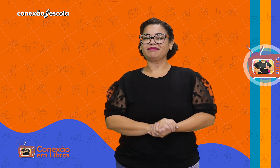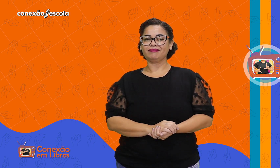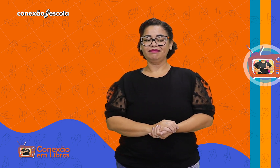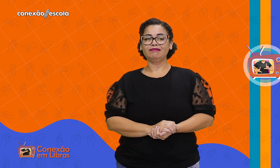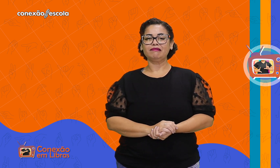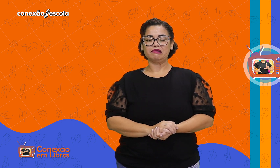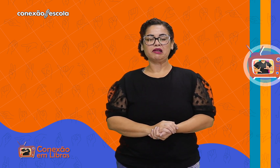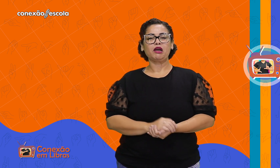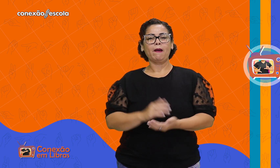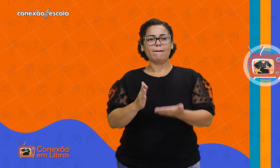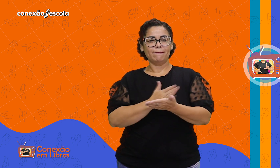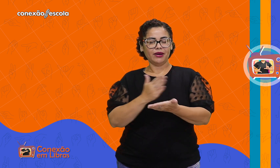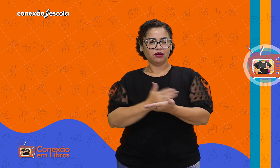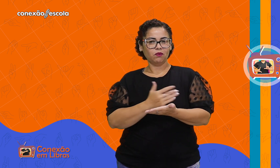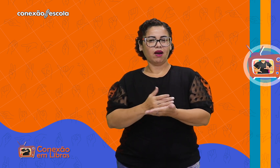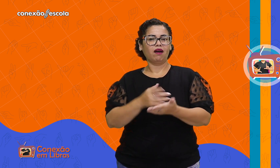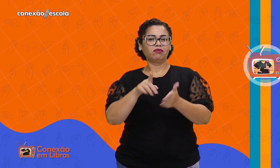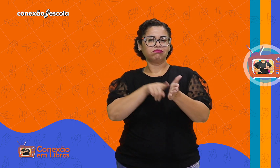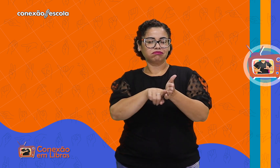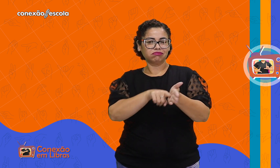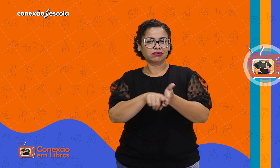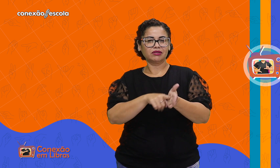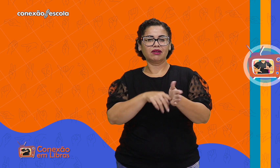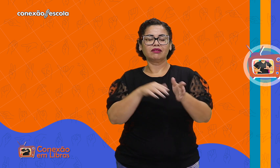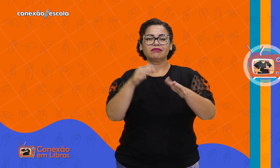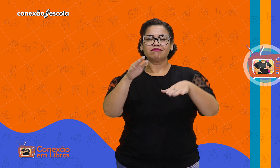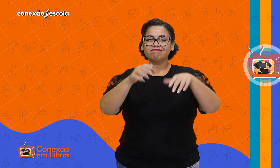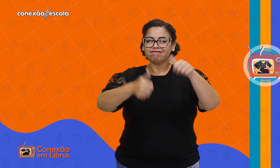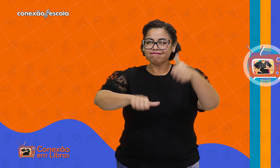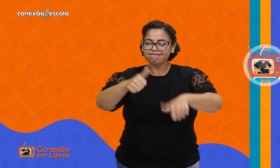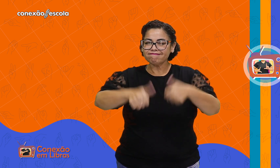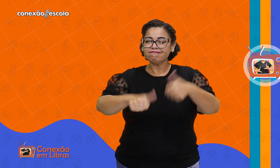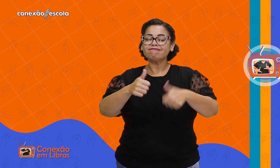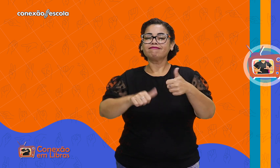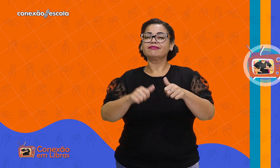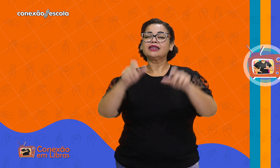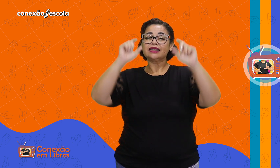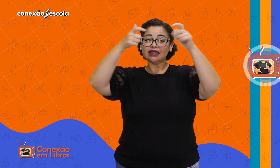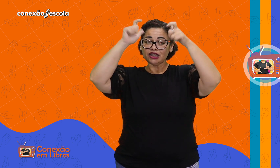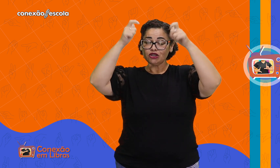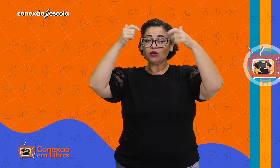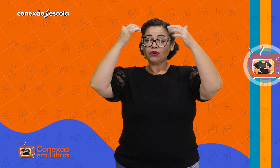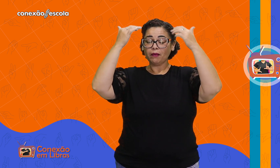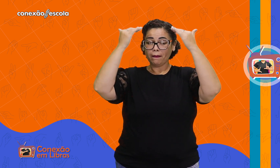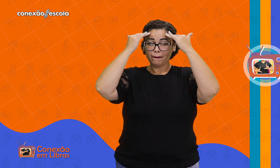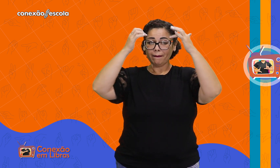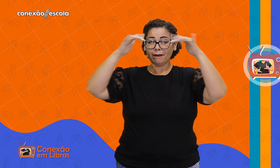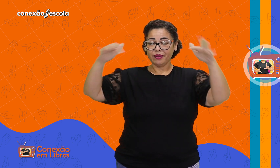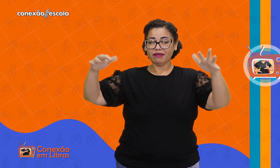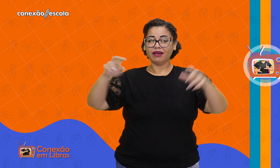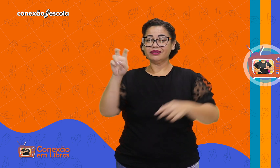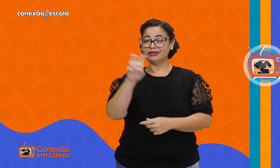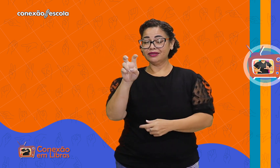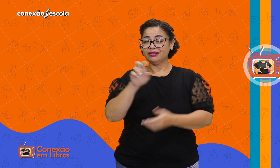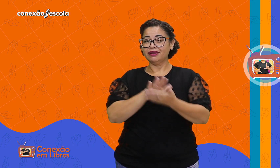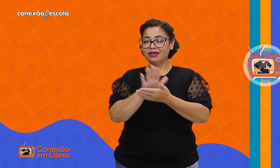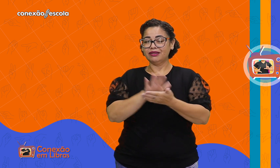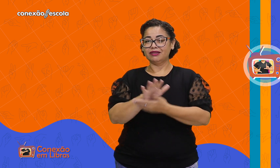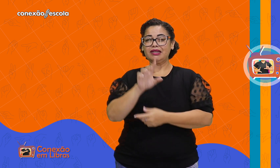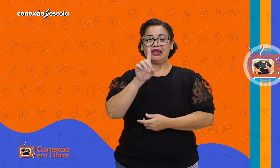palavra. O Manual Diagnóstico e Estatístico de Transtornos Mentais, 5ª edição, também